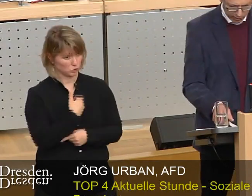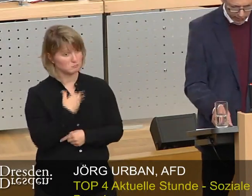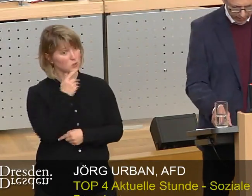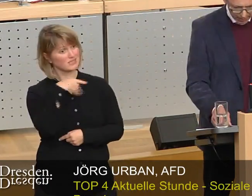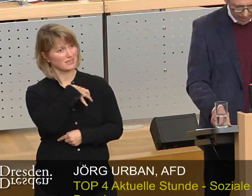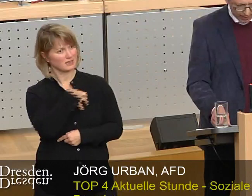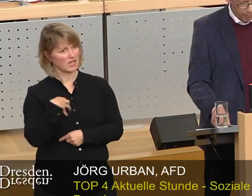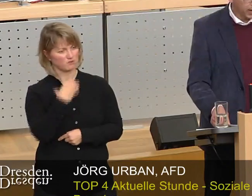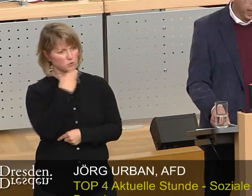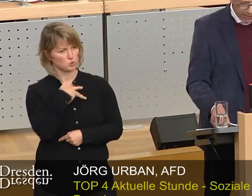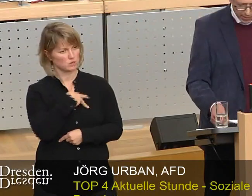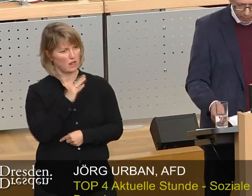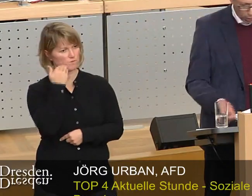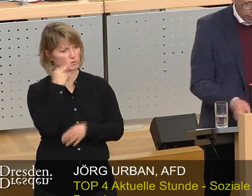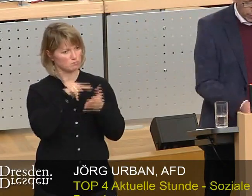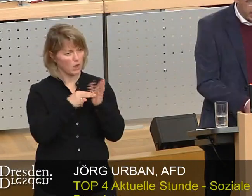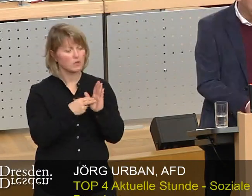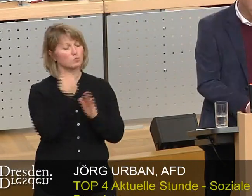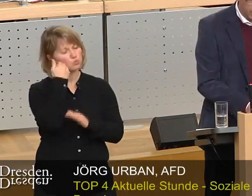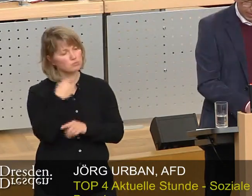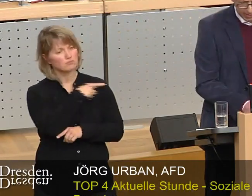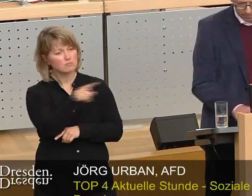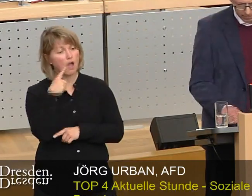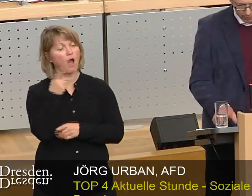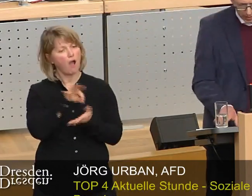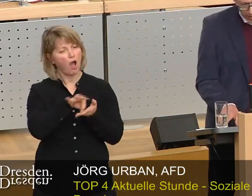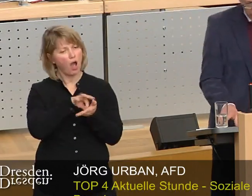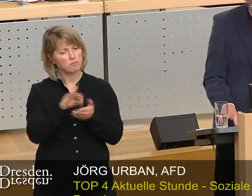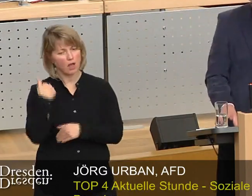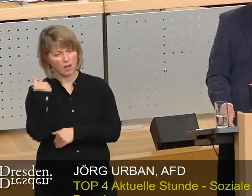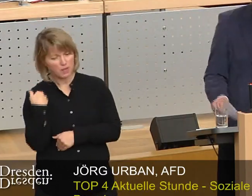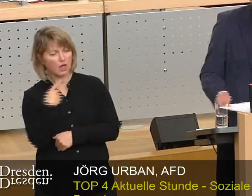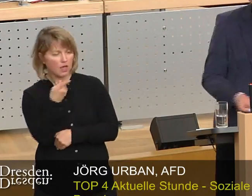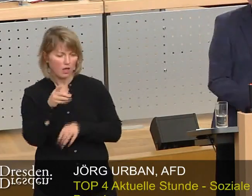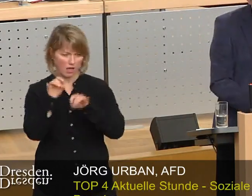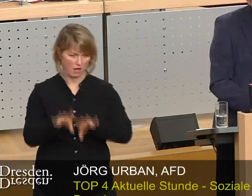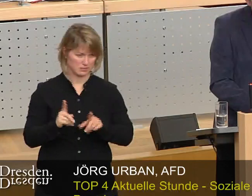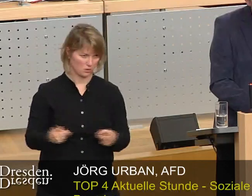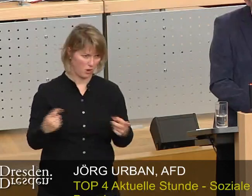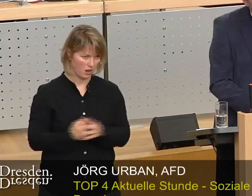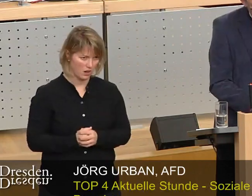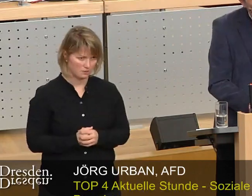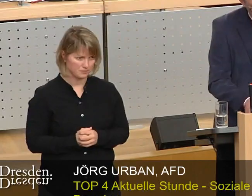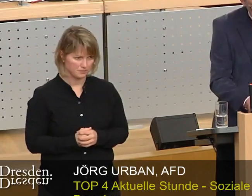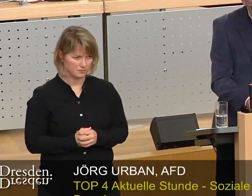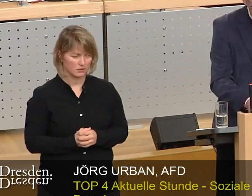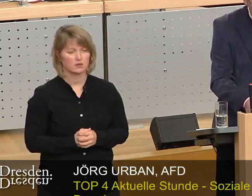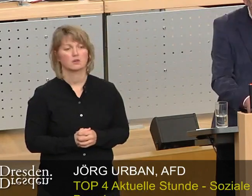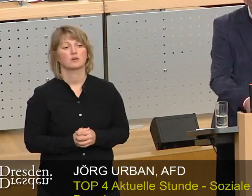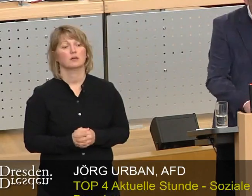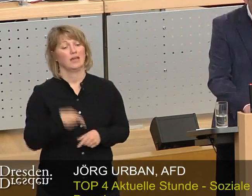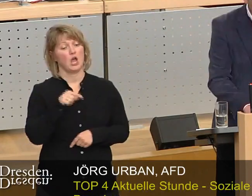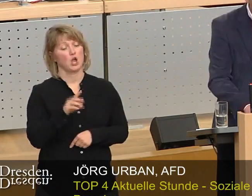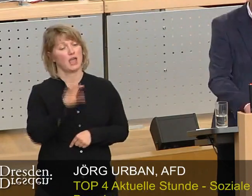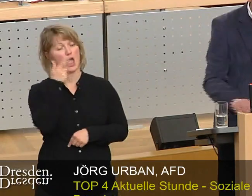Wohnungspolitik, dann befreien Sie den Bürger von den Abgabenlasten. Die WOBA, die ja der Kern der heutigen